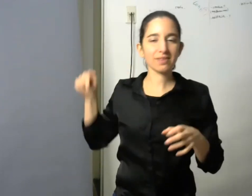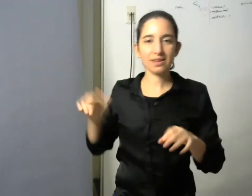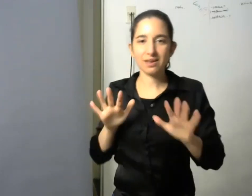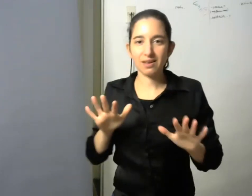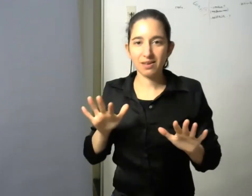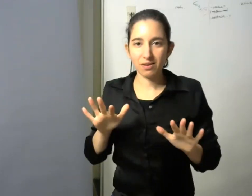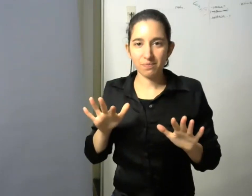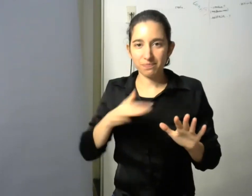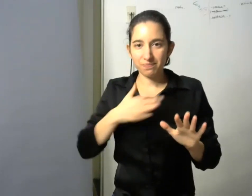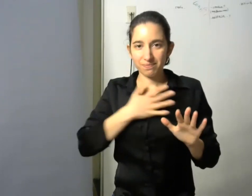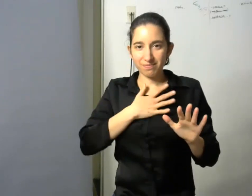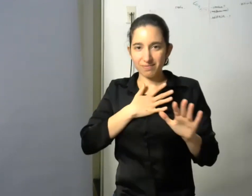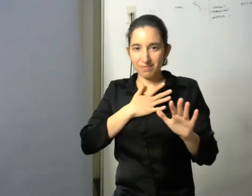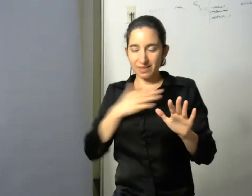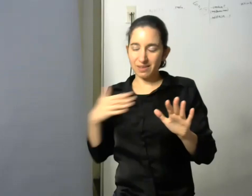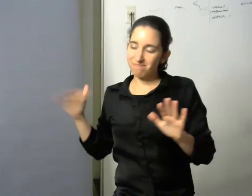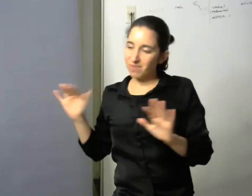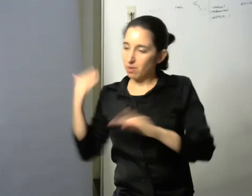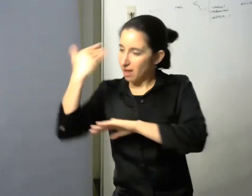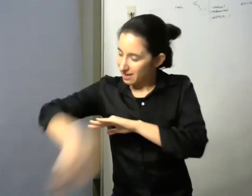llegamos al mayor placer nada más y muchas gracias